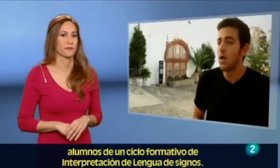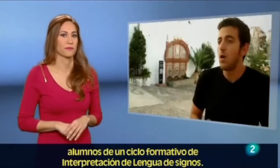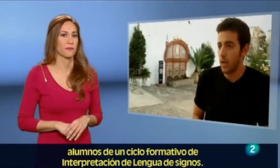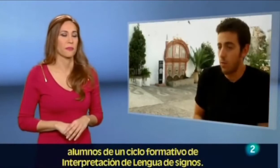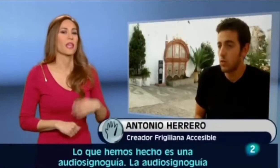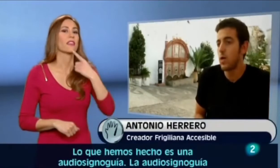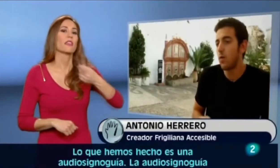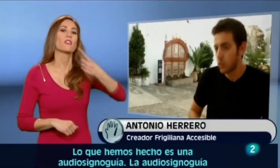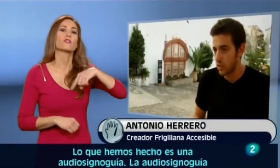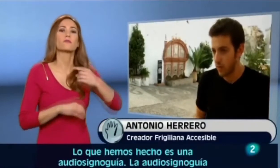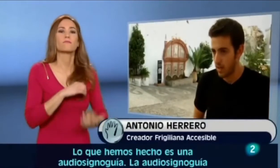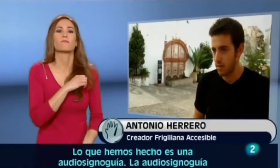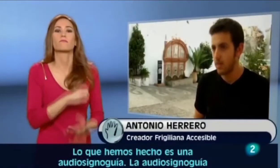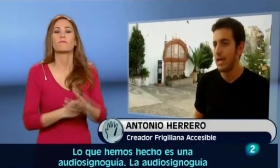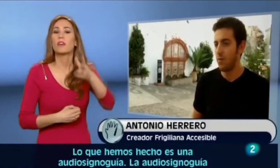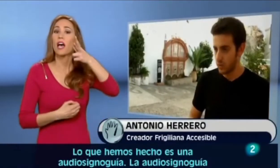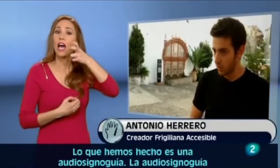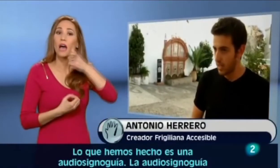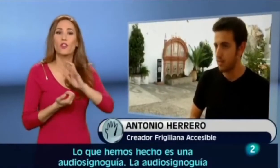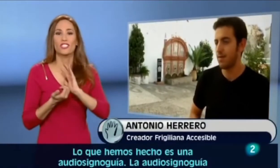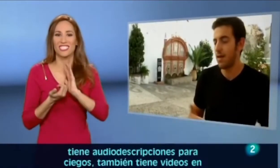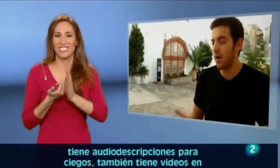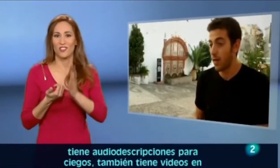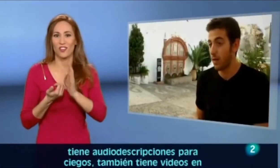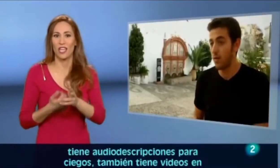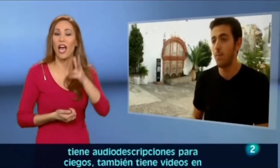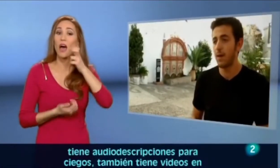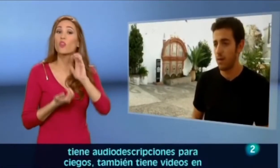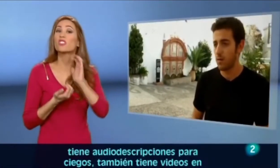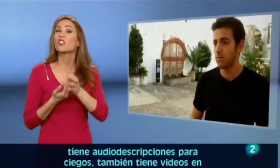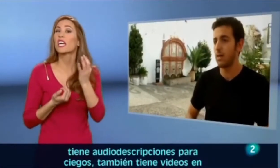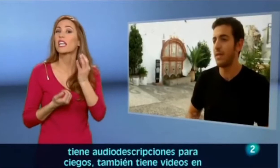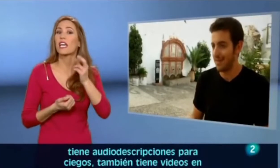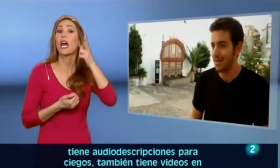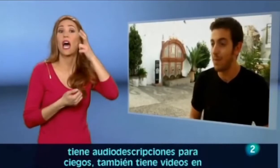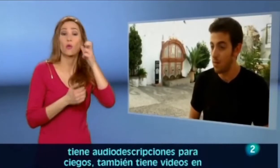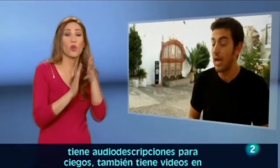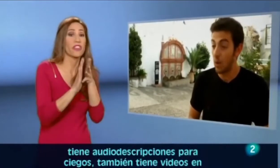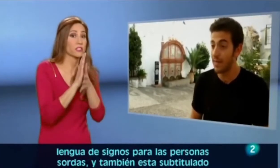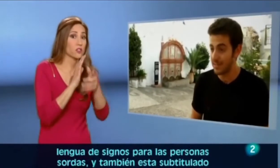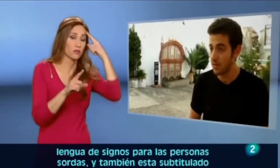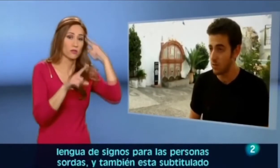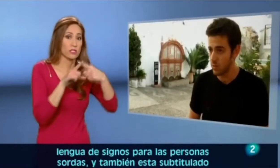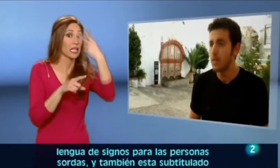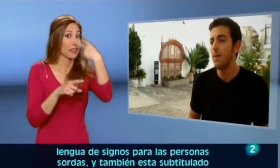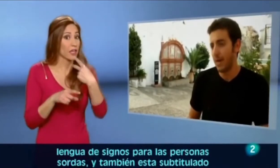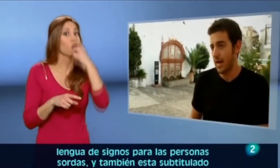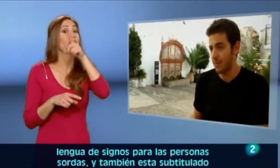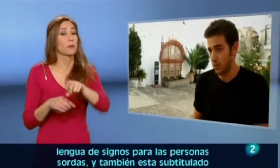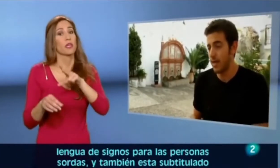Lo que hemos hecho es una audiosigno guía. La audiosigno guía tiene audiodescripciones para ciegos, también tiene vídeos en lengua de signos para las personas